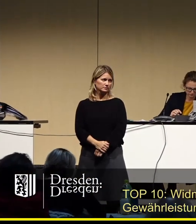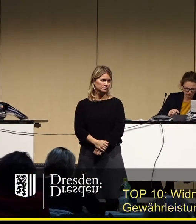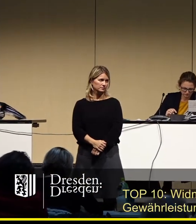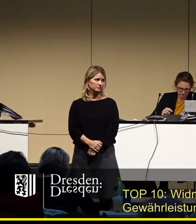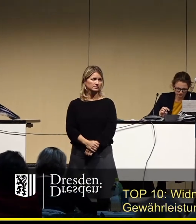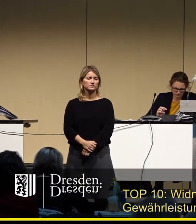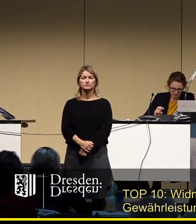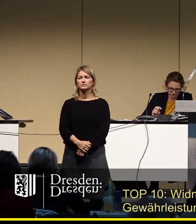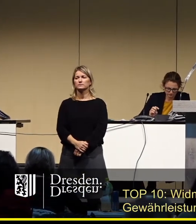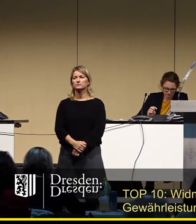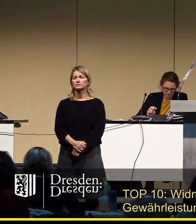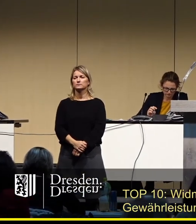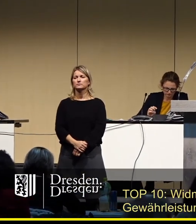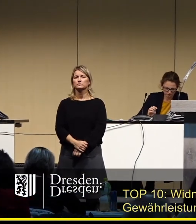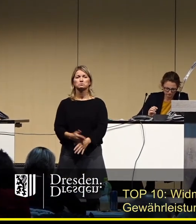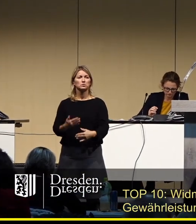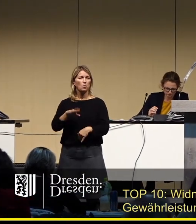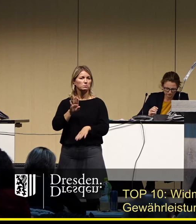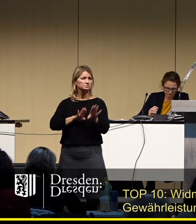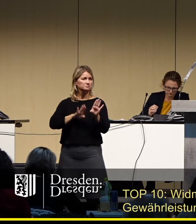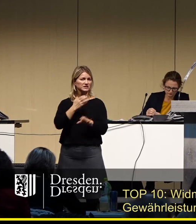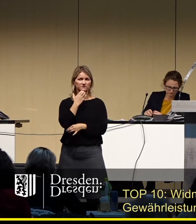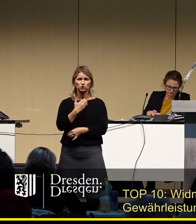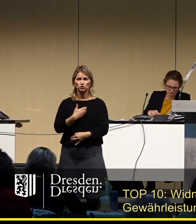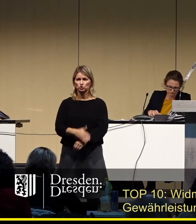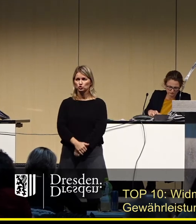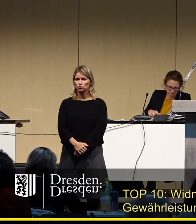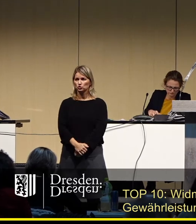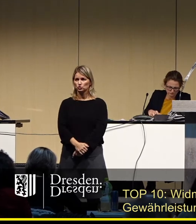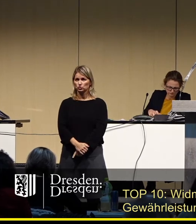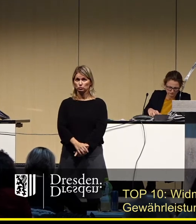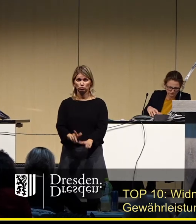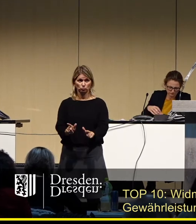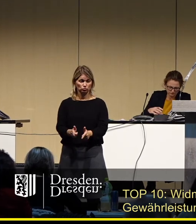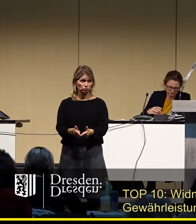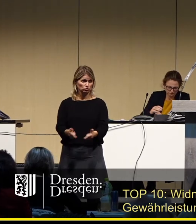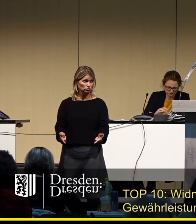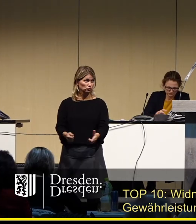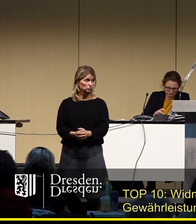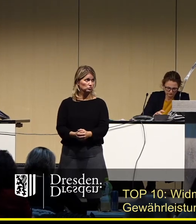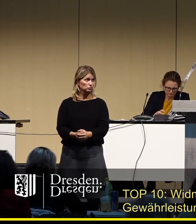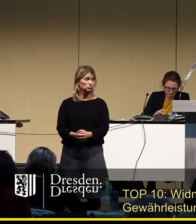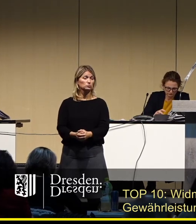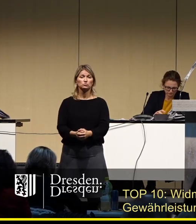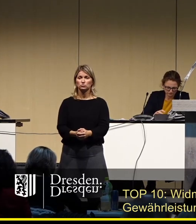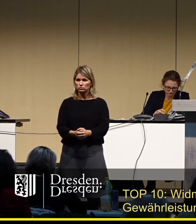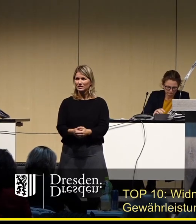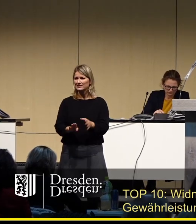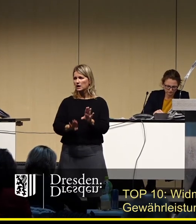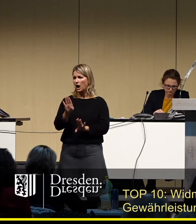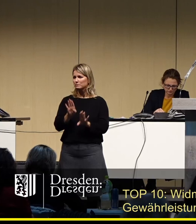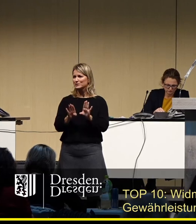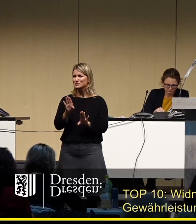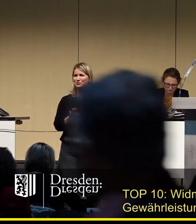Wird weiterhin das Wort gewünscht? Wenn das nicht der Fall ist, dann gehen wir mal in die Abstimmung